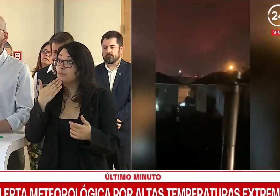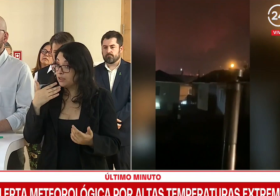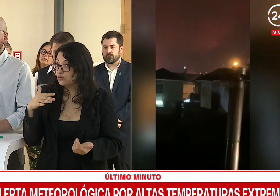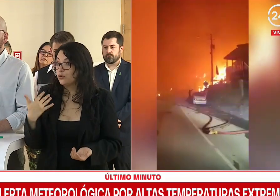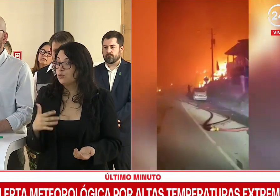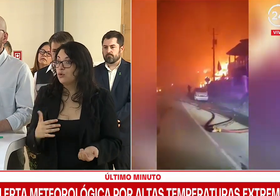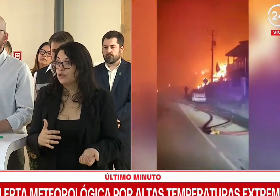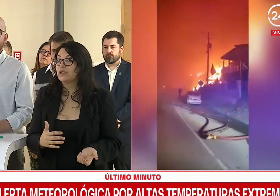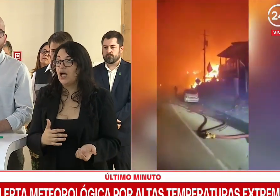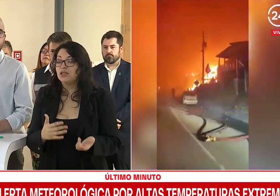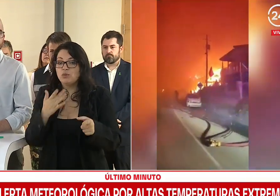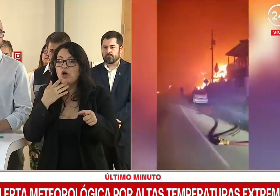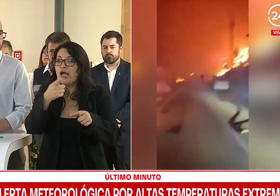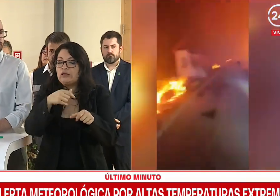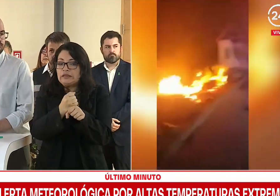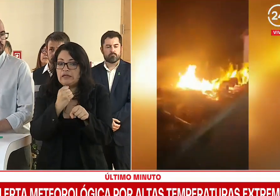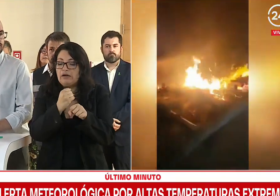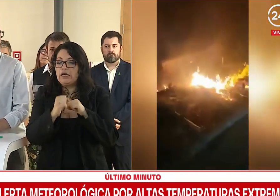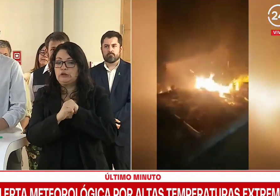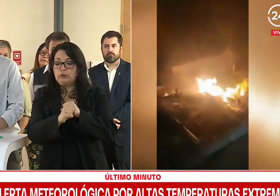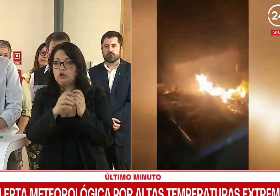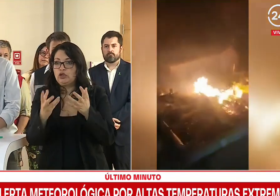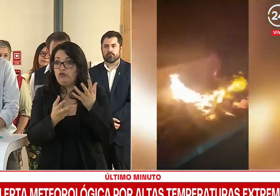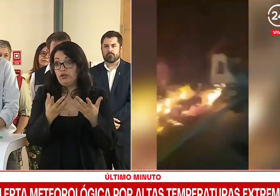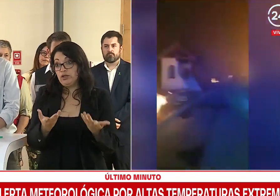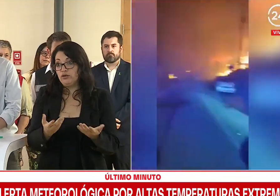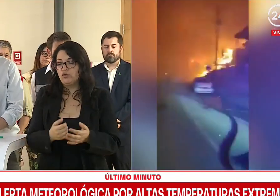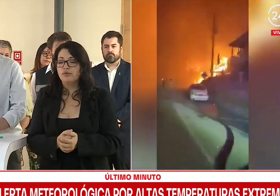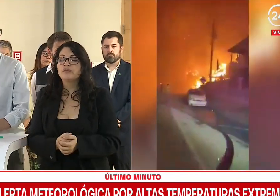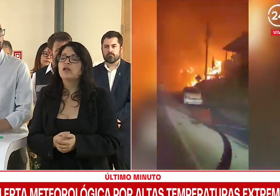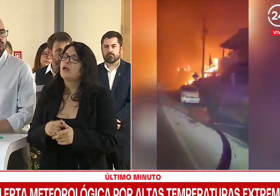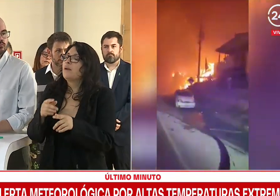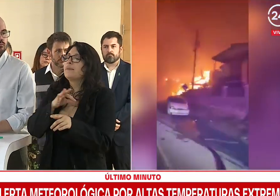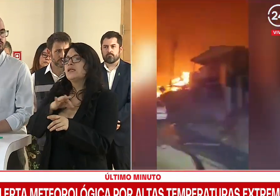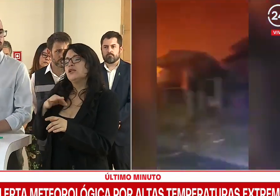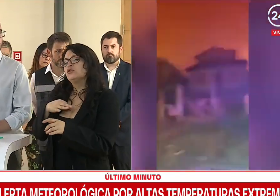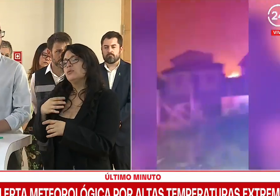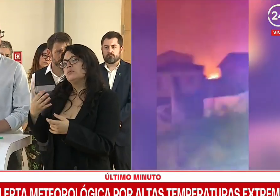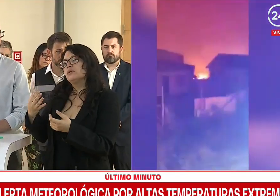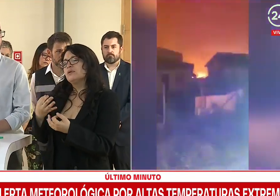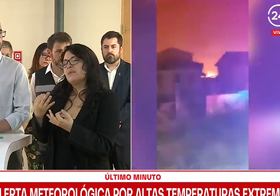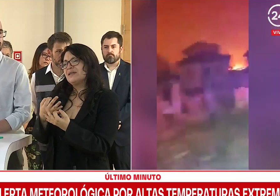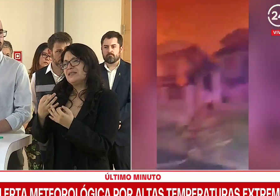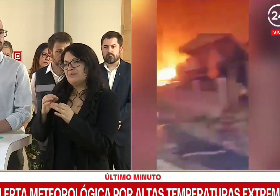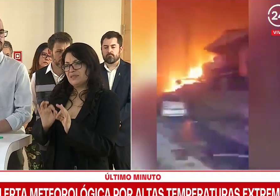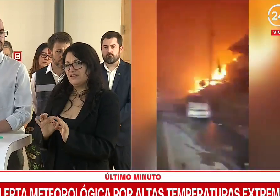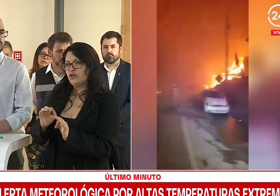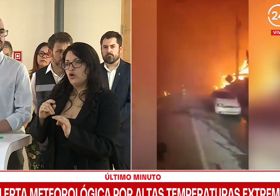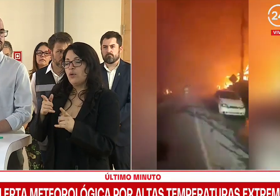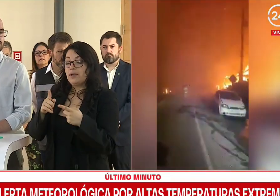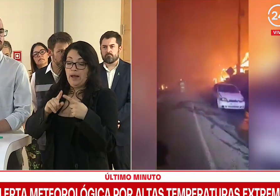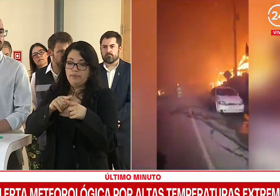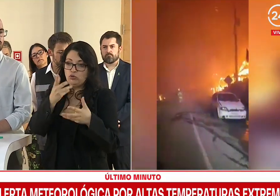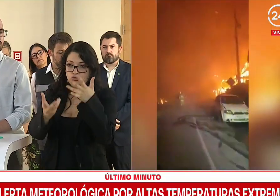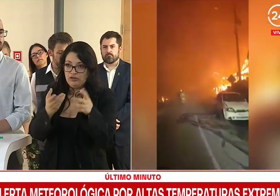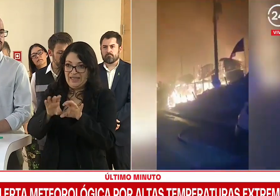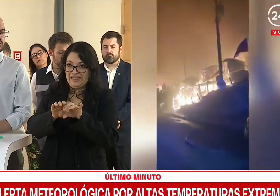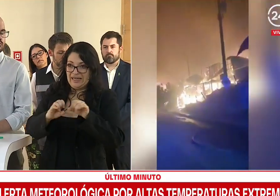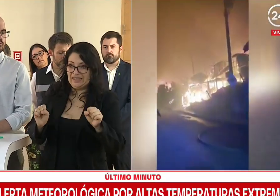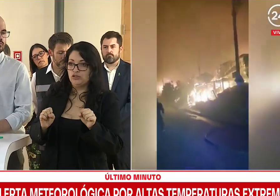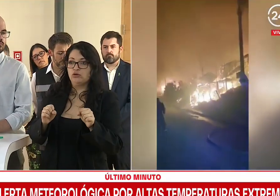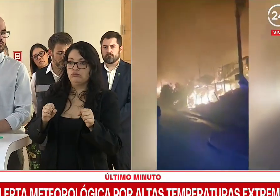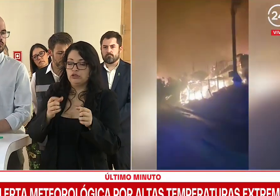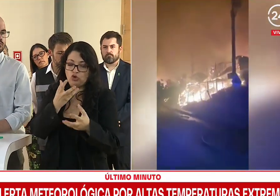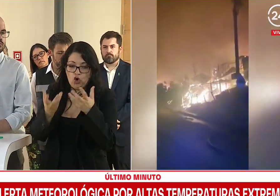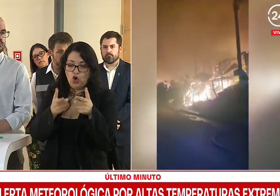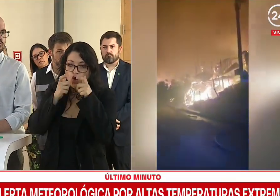importante, las labores de combate al fuego. Ministro, solamente para precisar, la línea de la ayuda después de combatir la emergencia, cuando ya